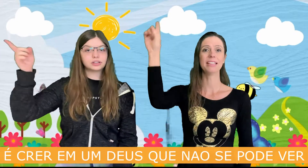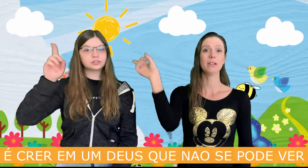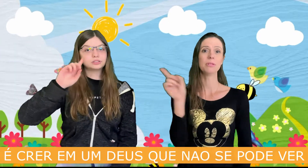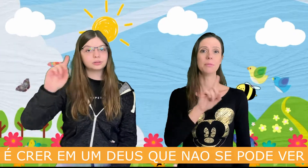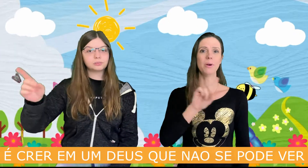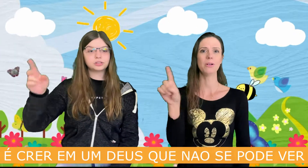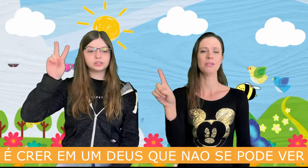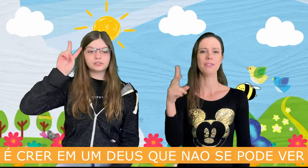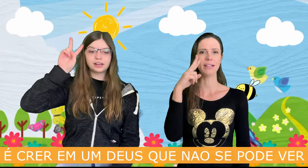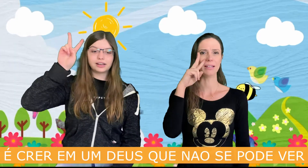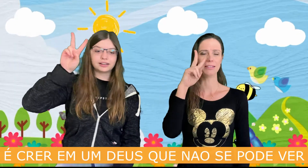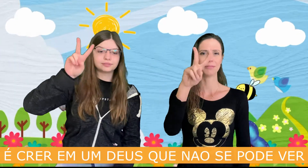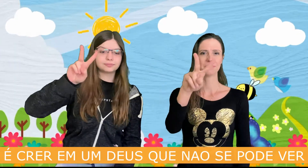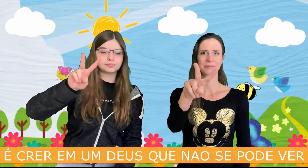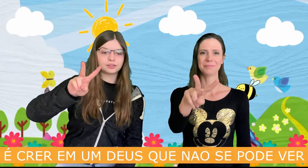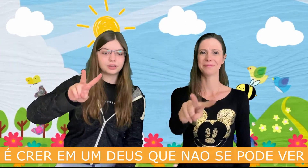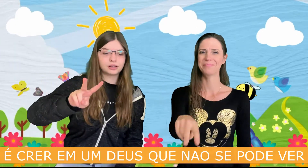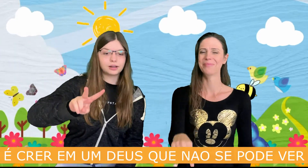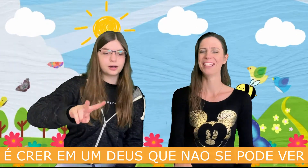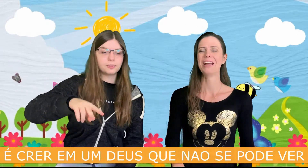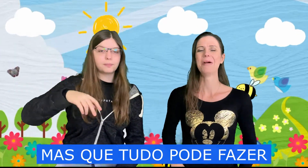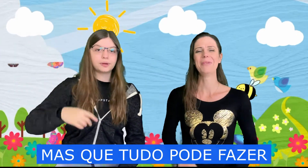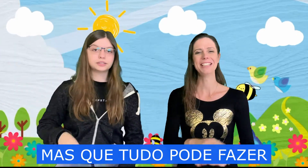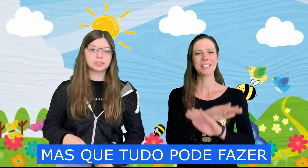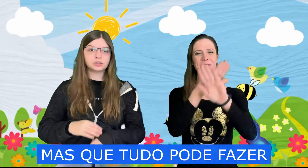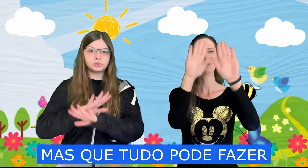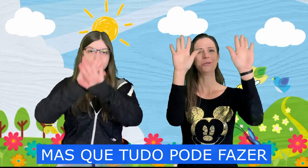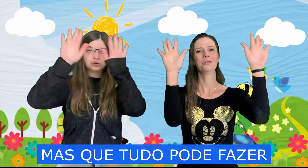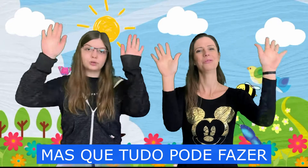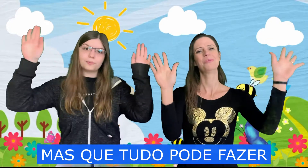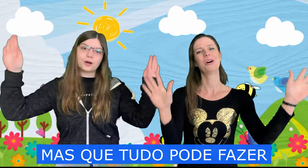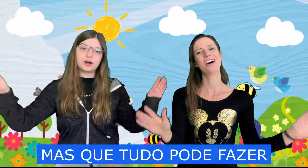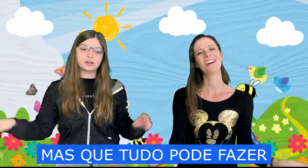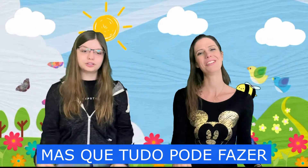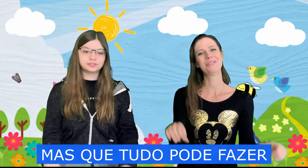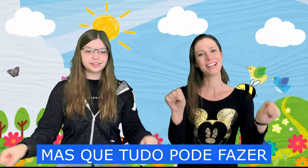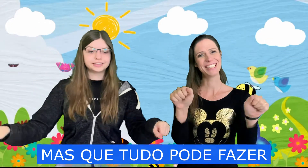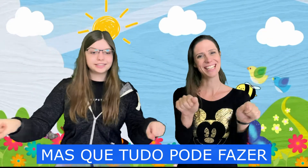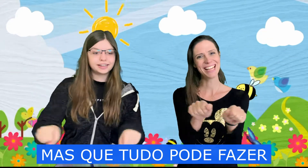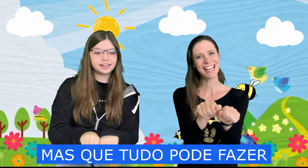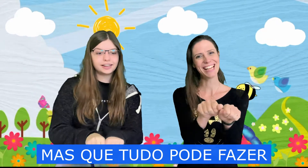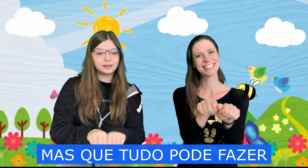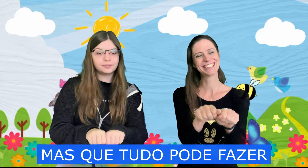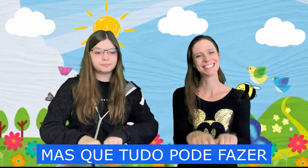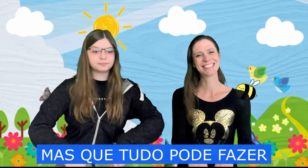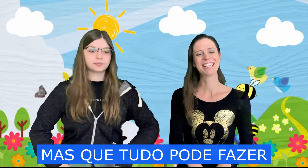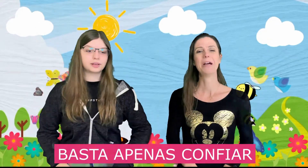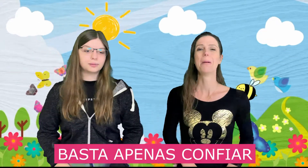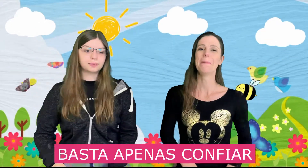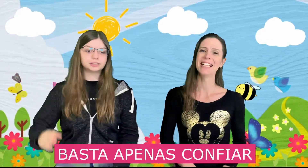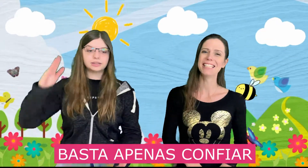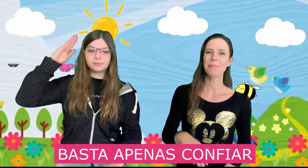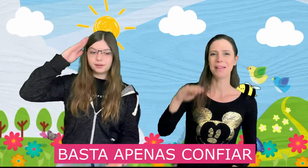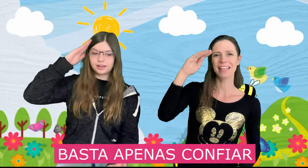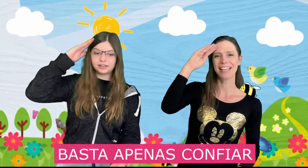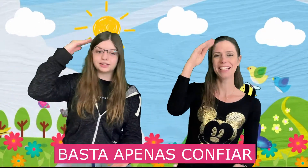não se pode ver Mas que tudo pode fazer Basta apenas